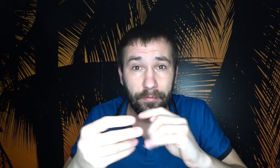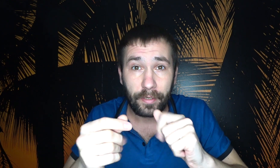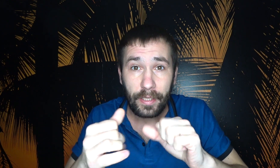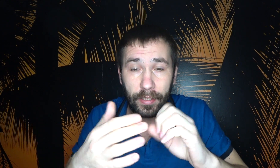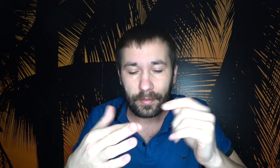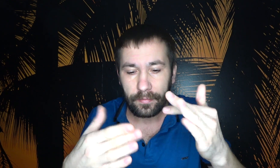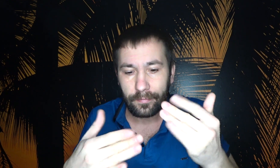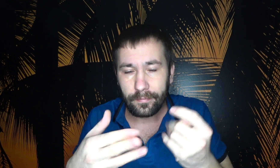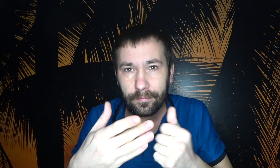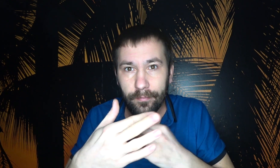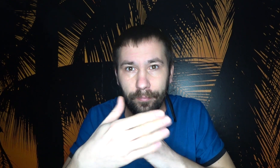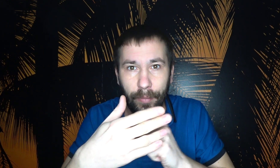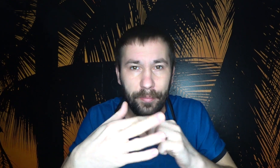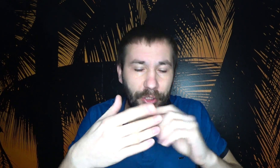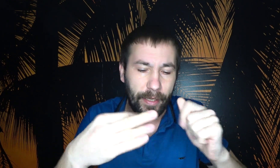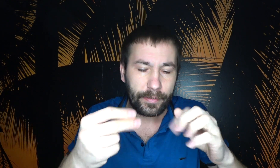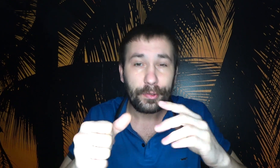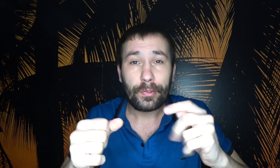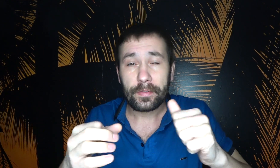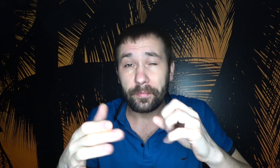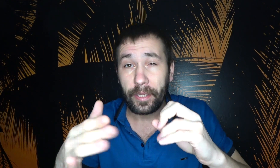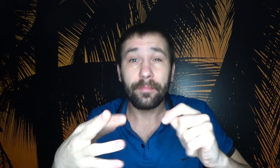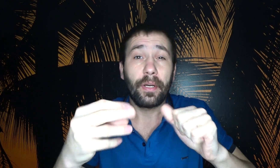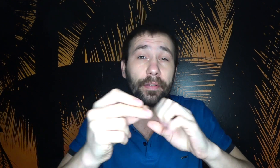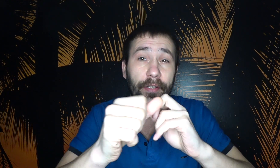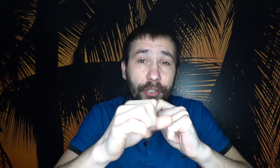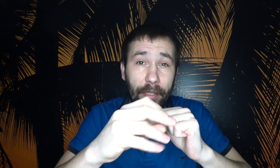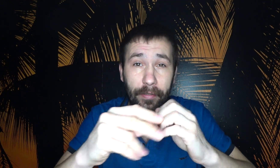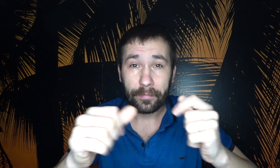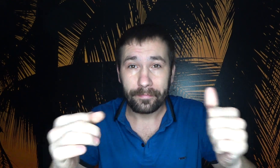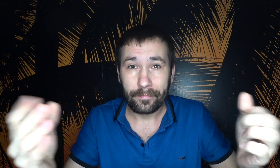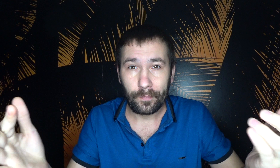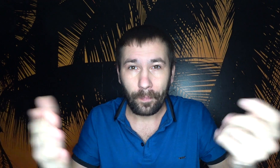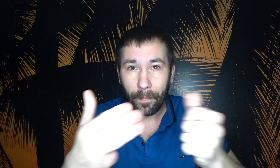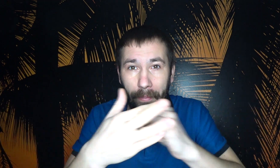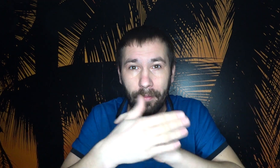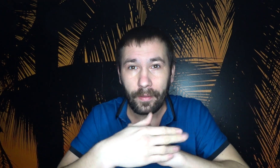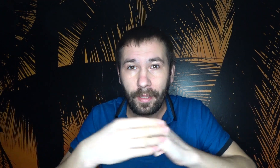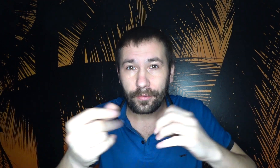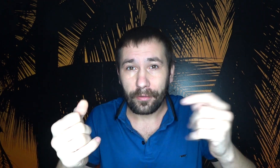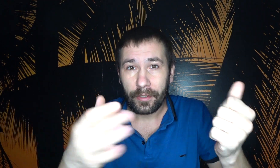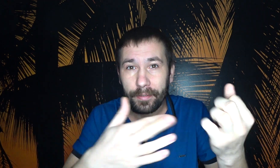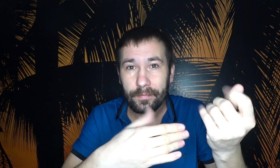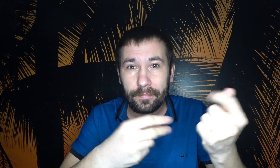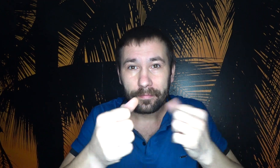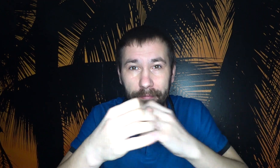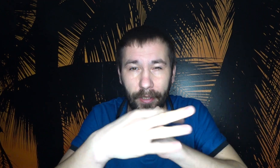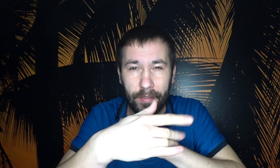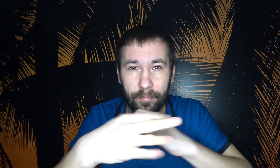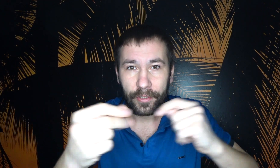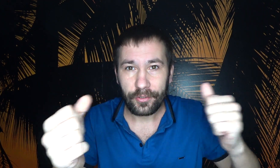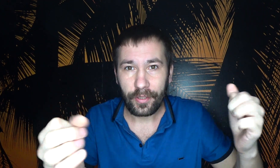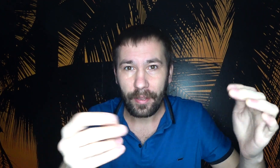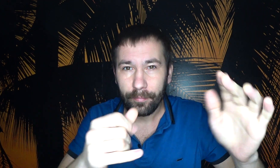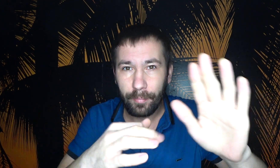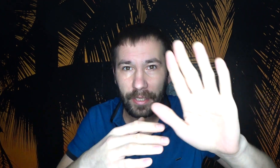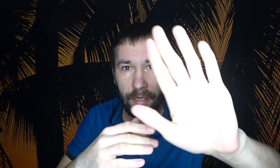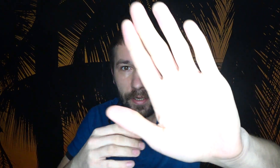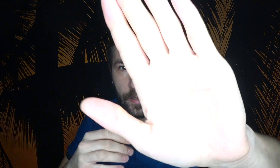вы пообщаетесь с моим отражением. Готовы? Тогда мы начинаем. Поехали!